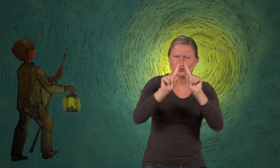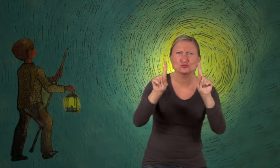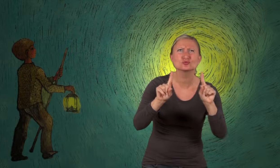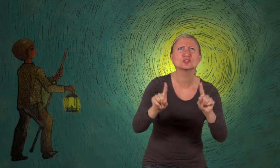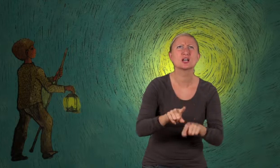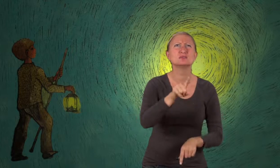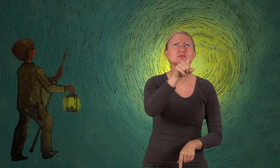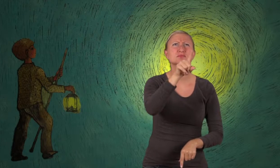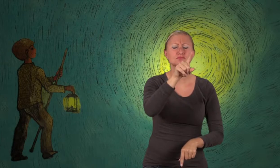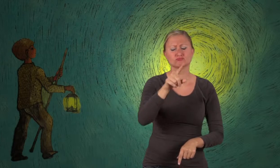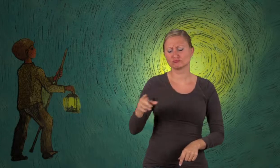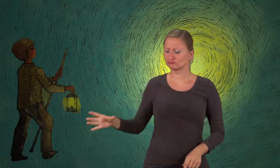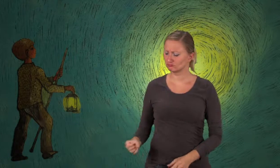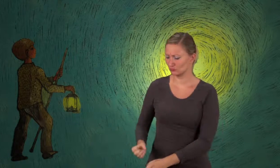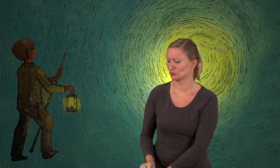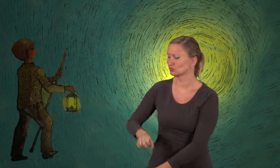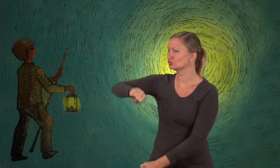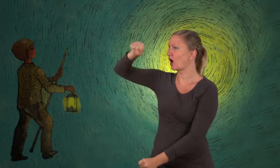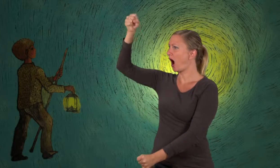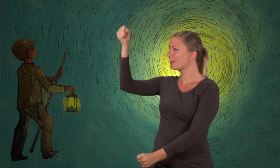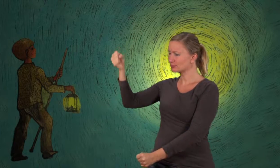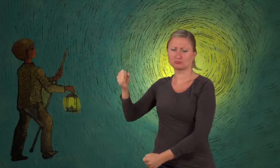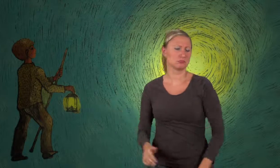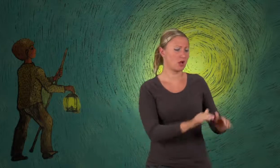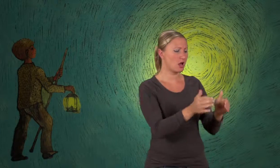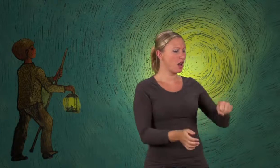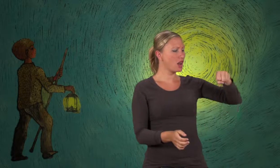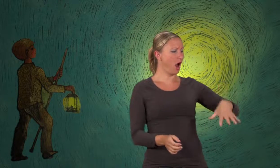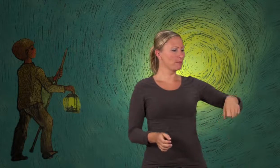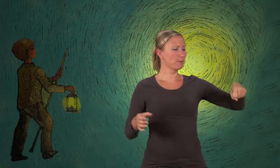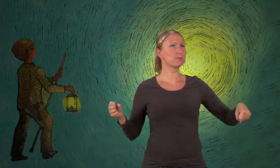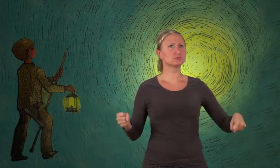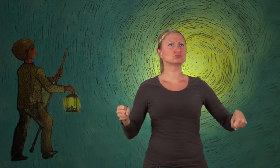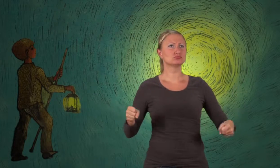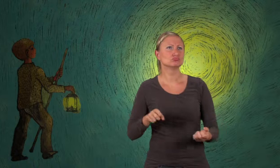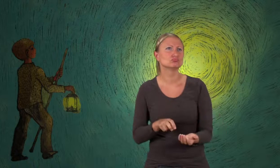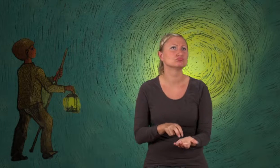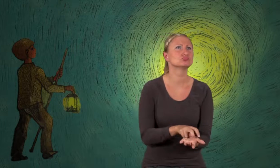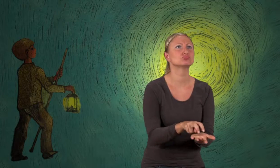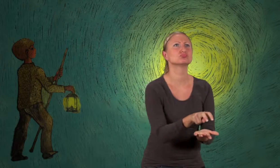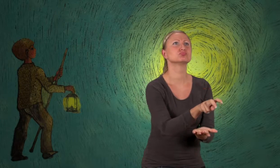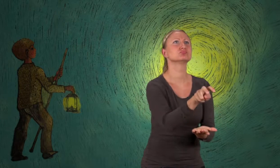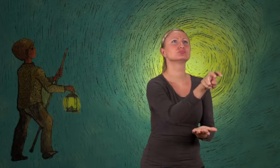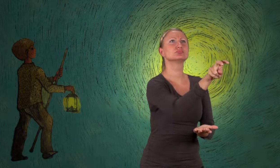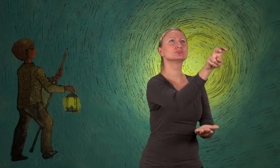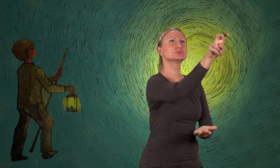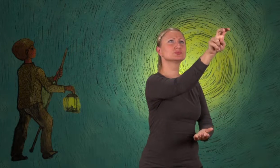Was ist das für ein Stern, dachte er. Er nahm seinen Hirtenstab, seine Hirtenlampe und machte sich auf den Weg.